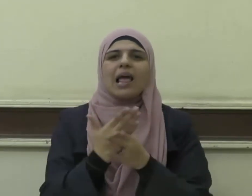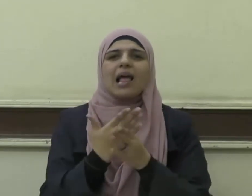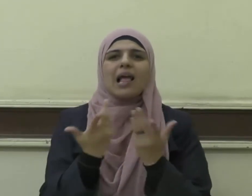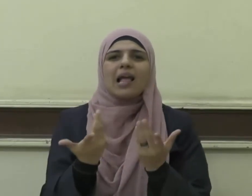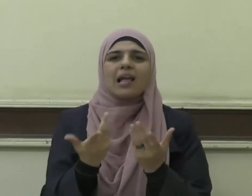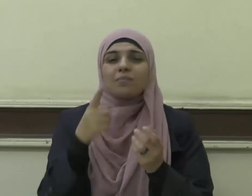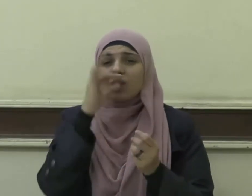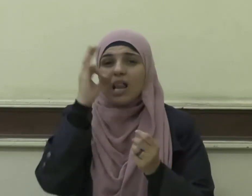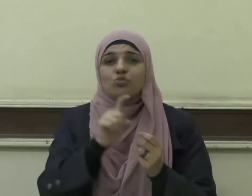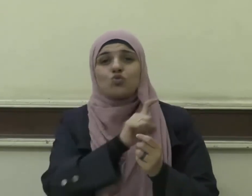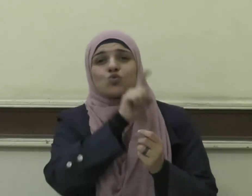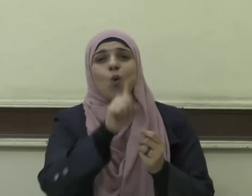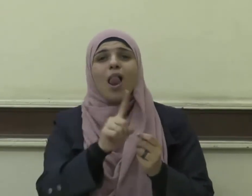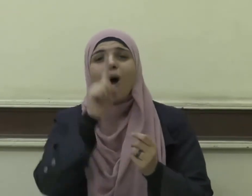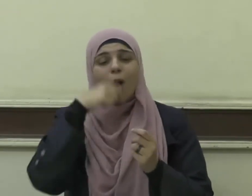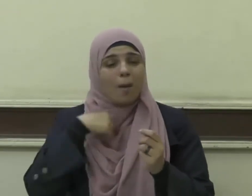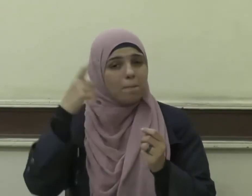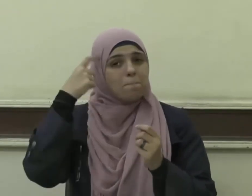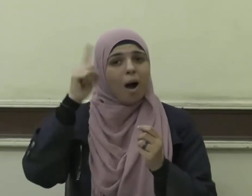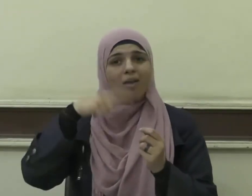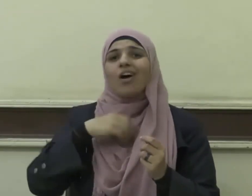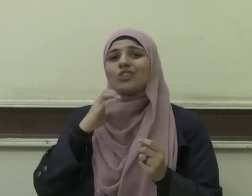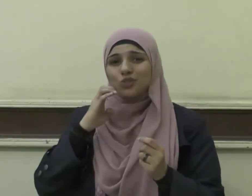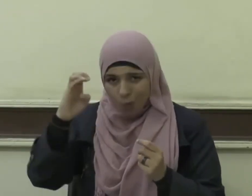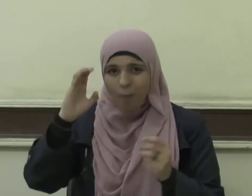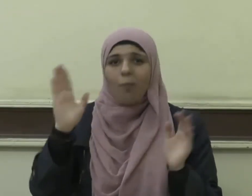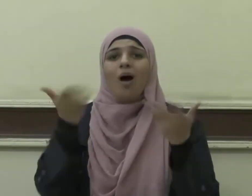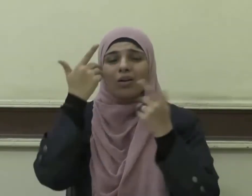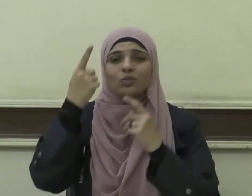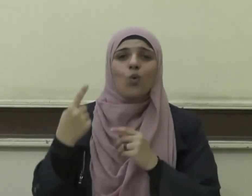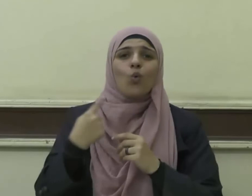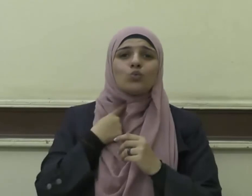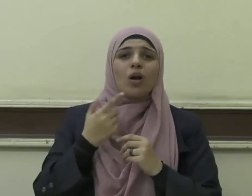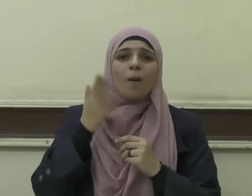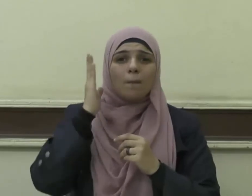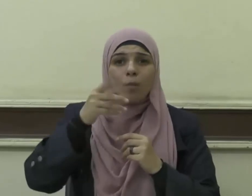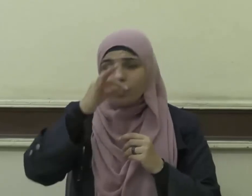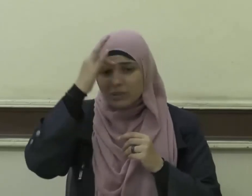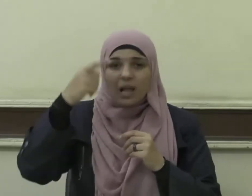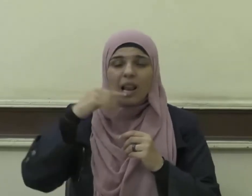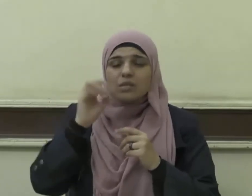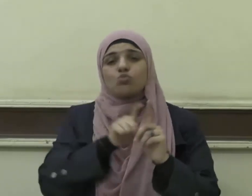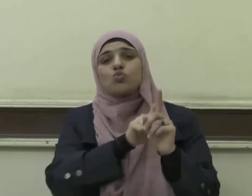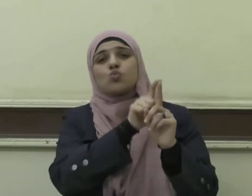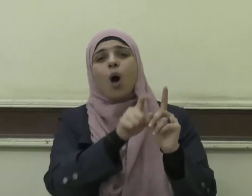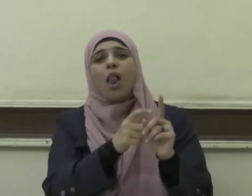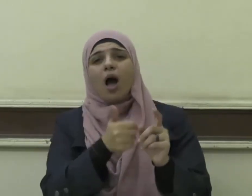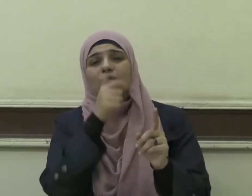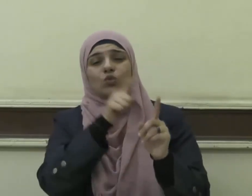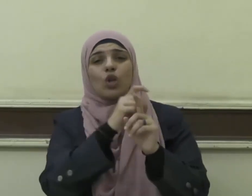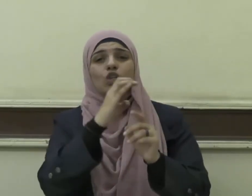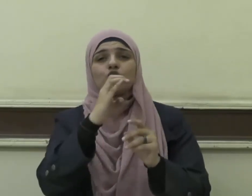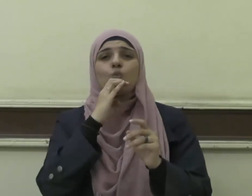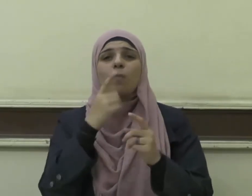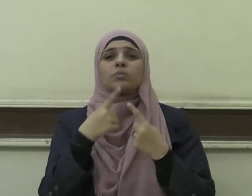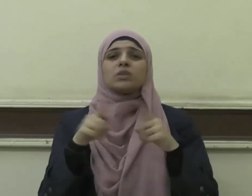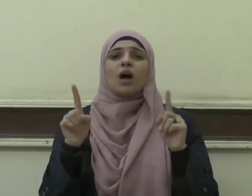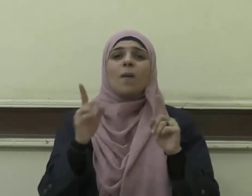سألوا إذا لم يعلموا فإنما شفاء العي السؤال إنما كان يكفيه أن